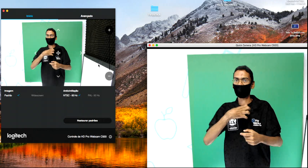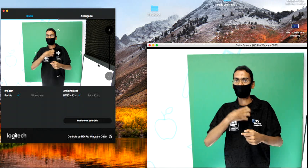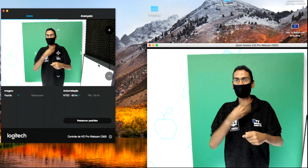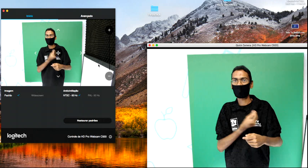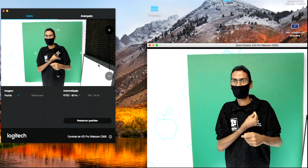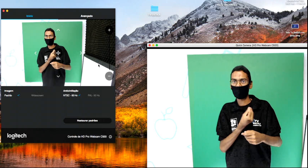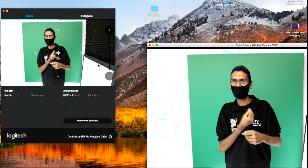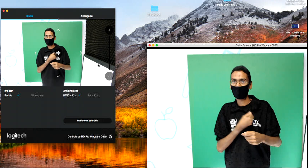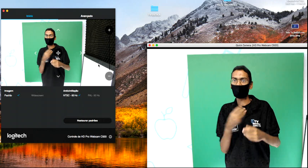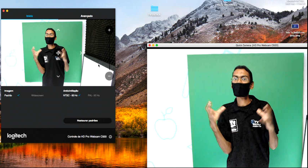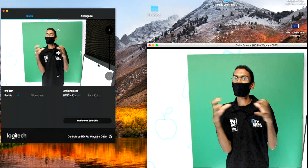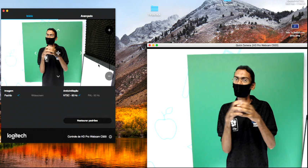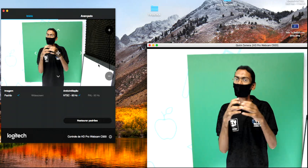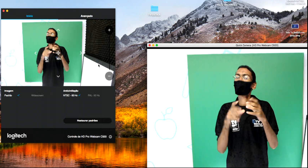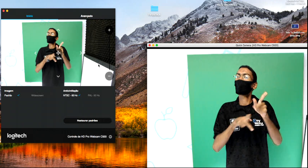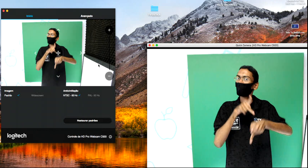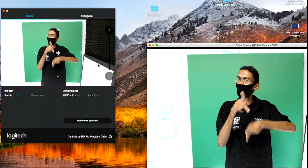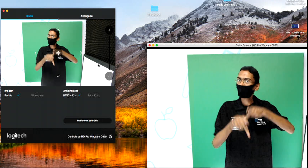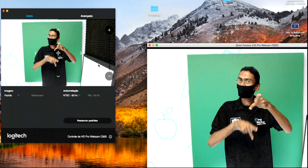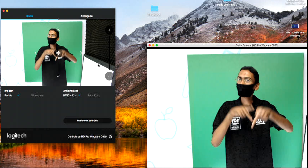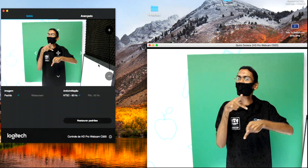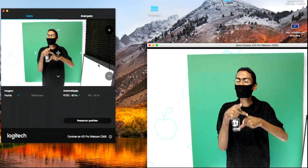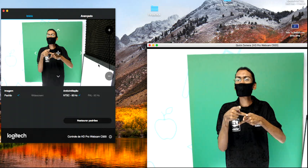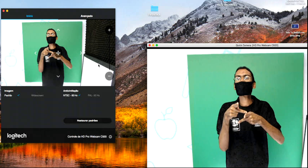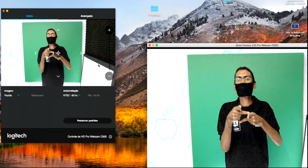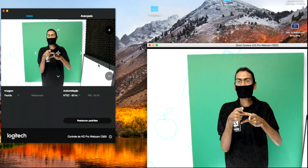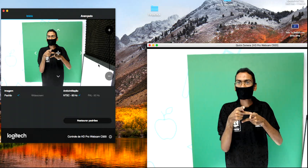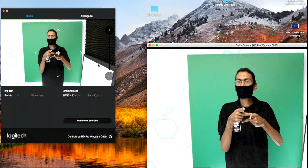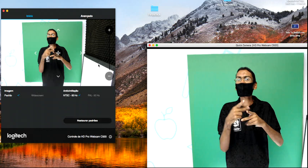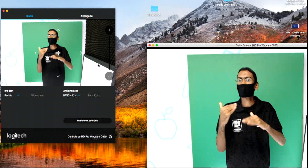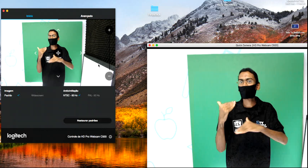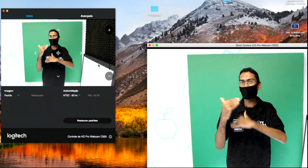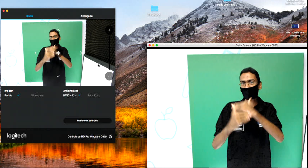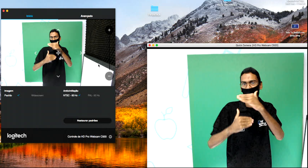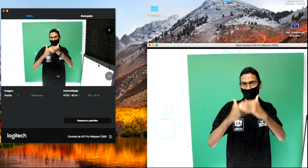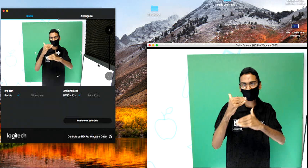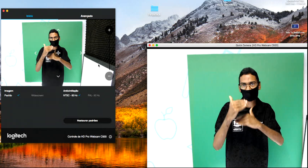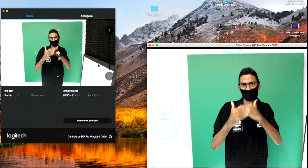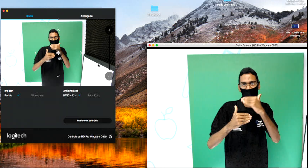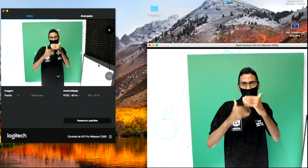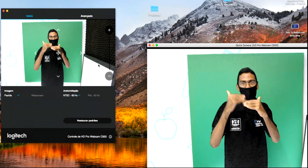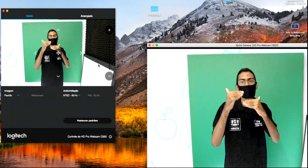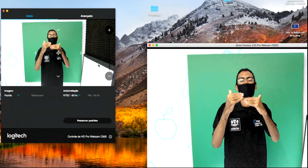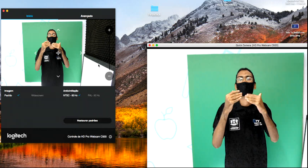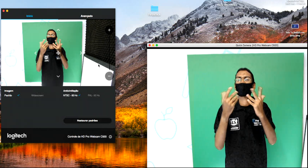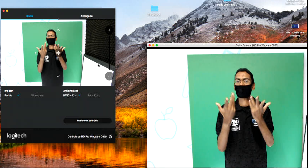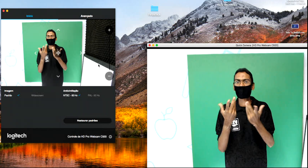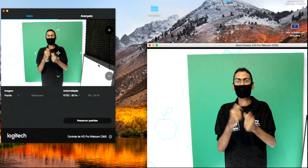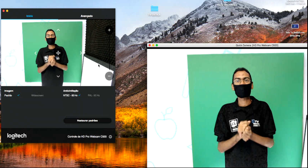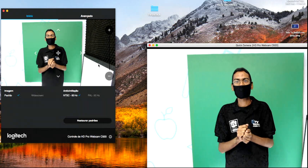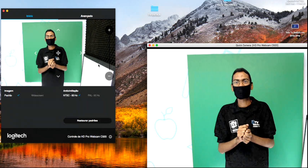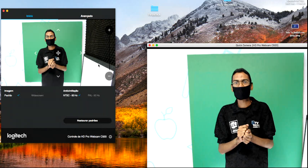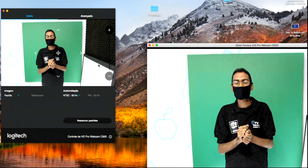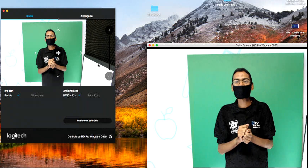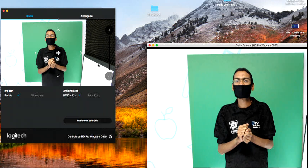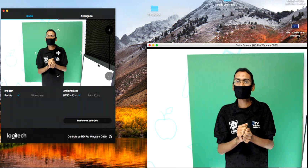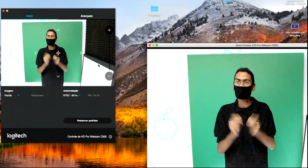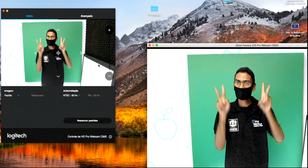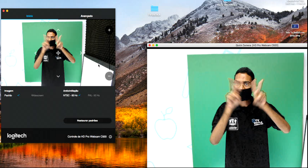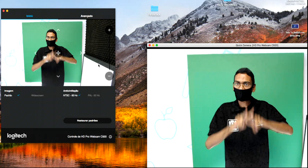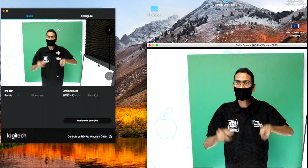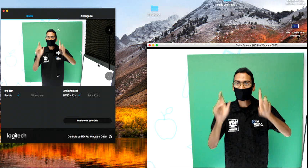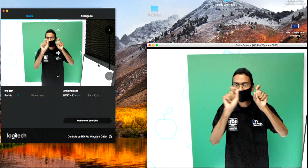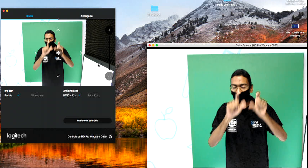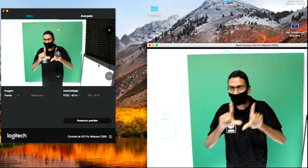humanos começou a tornar-se mais sofisticado. Aqui a imagem da escrita, para